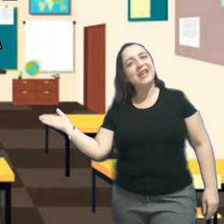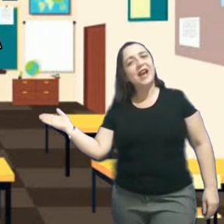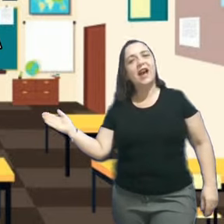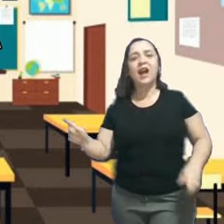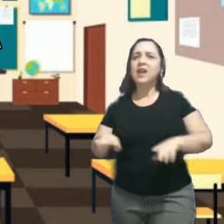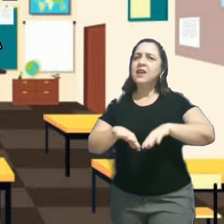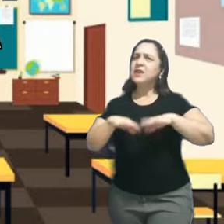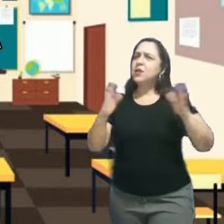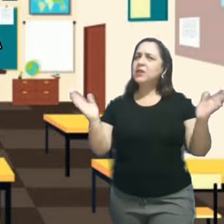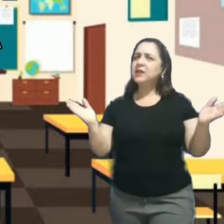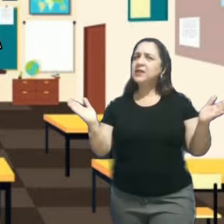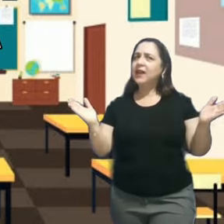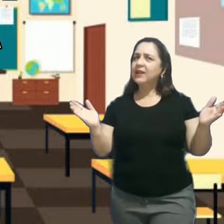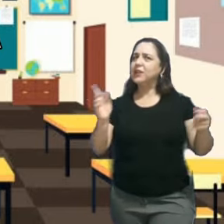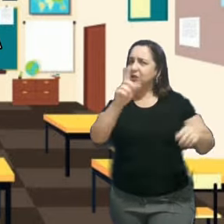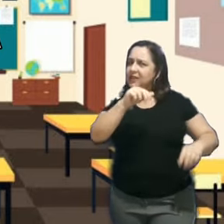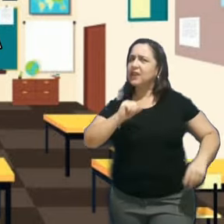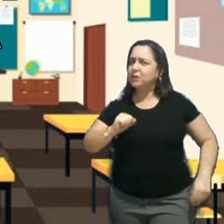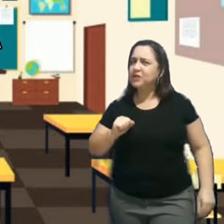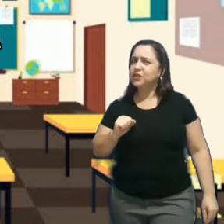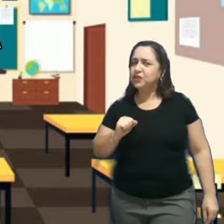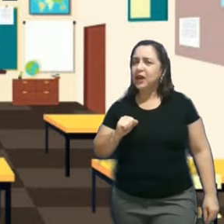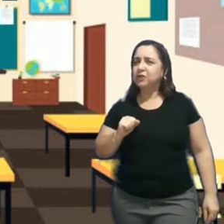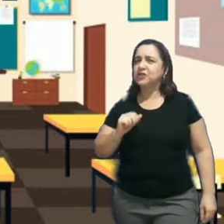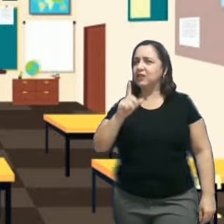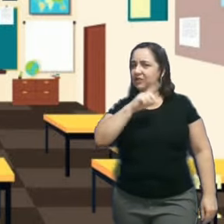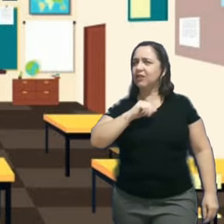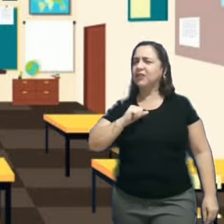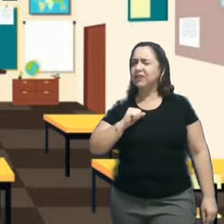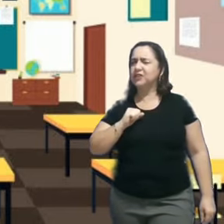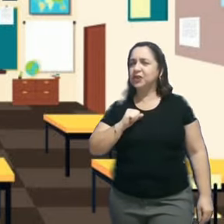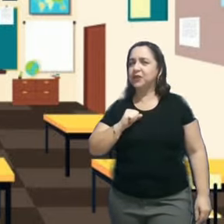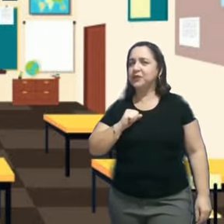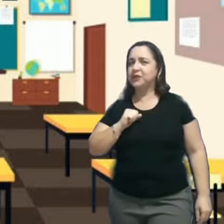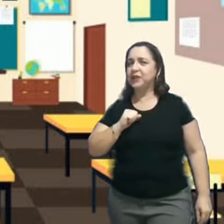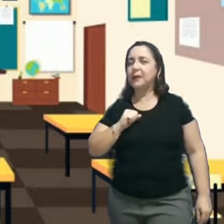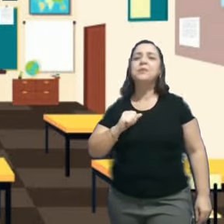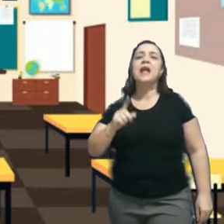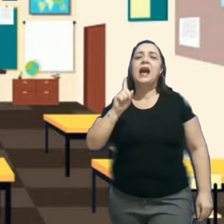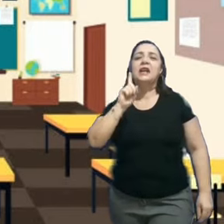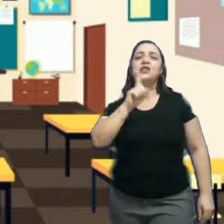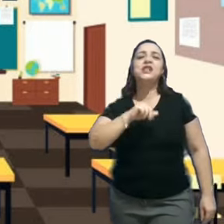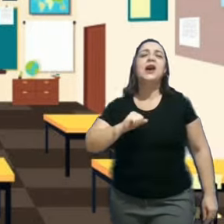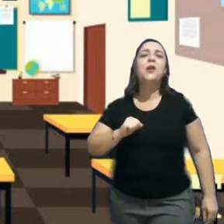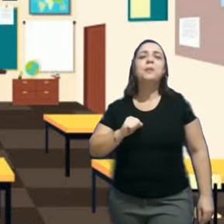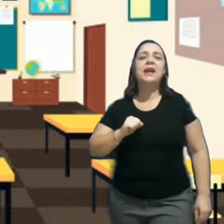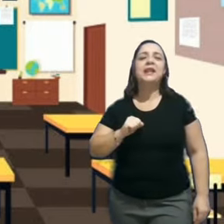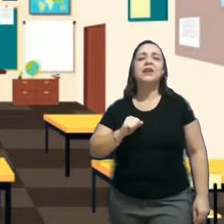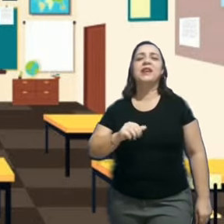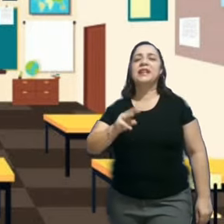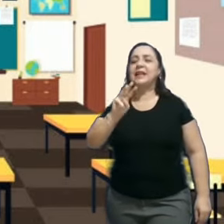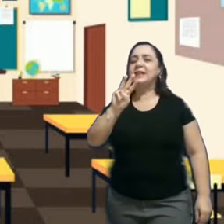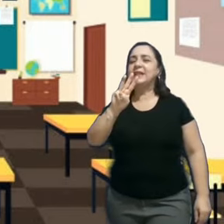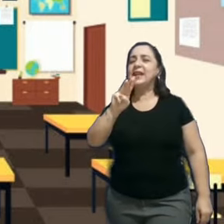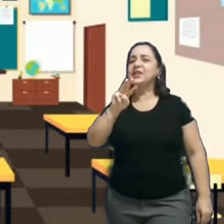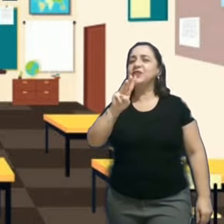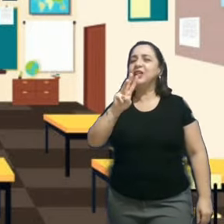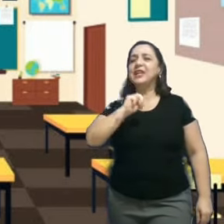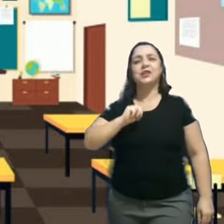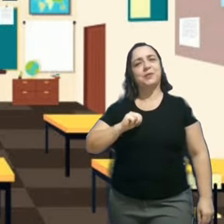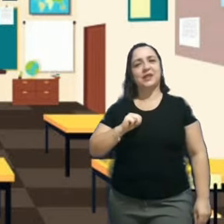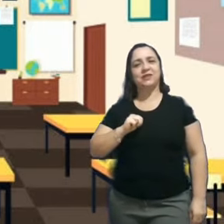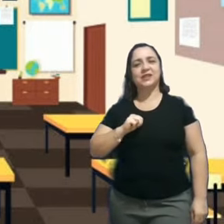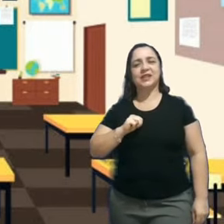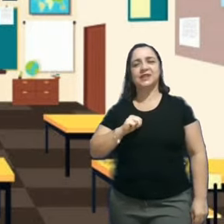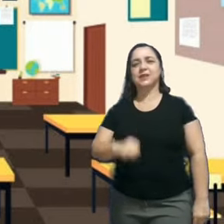Geografia! E o que será que nós iremos estudar hoje na nossa aulinha de Geografia? A tia Roberta vai dar três